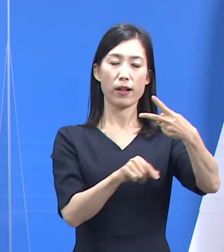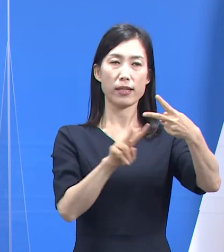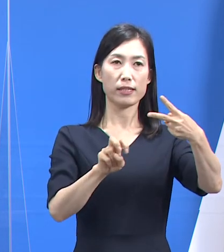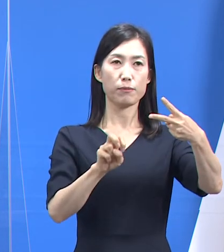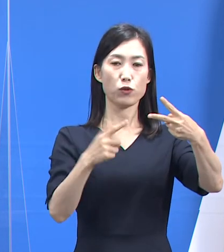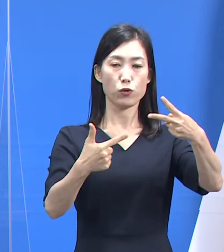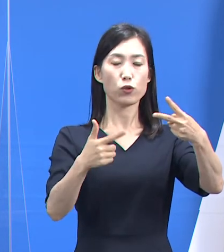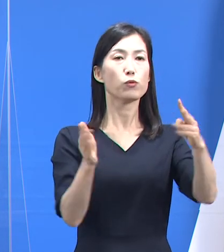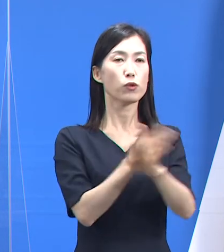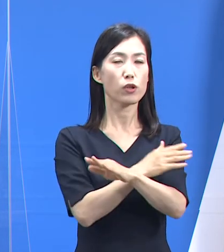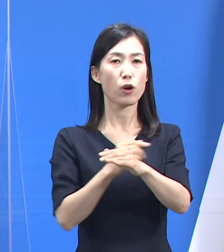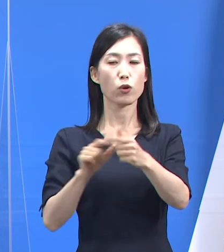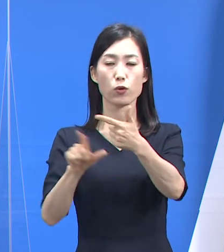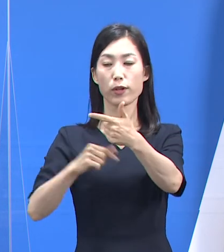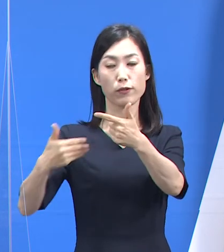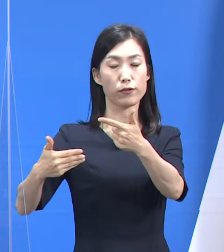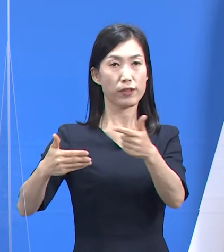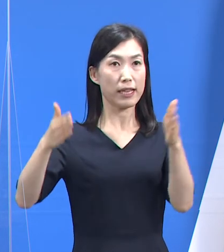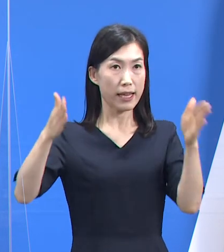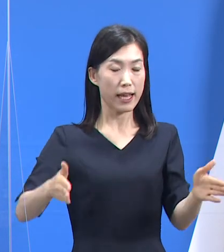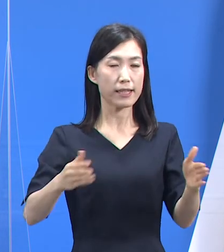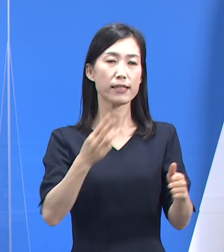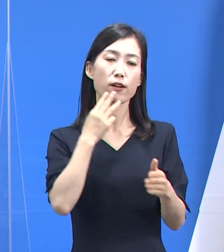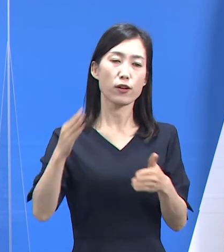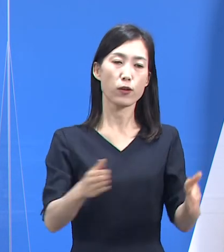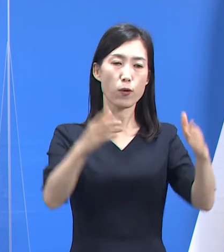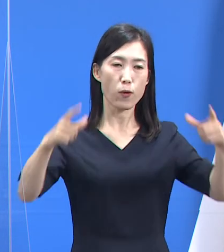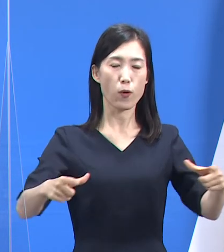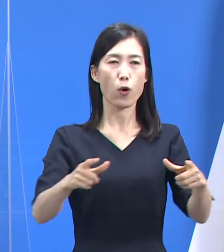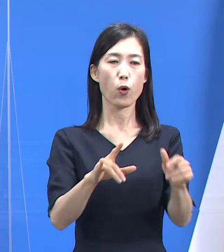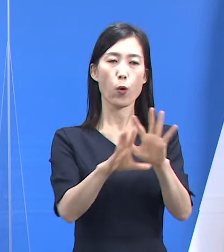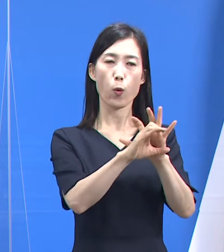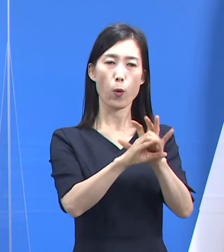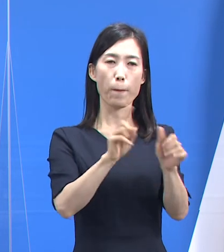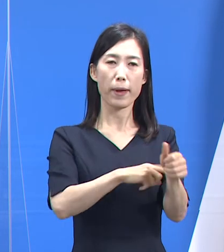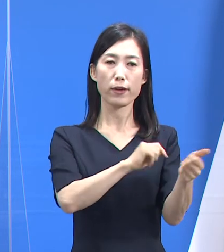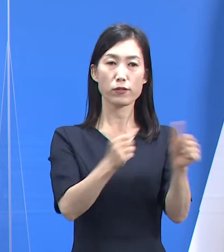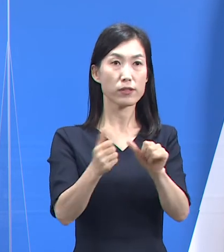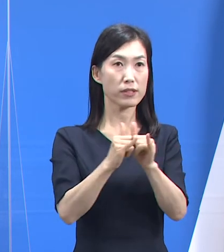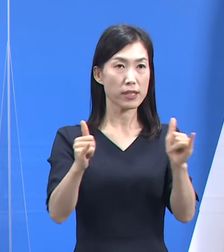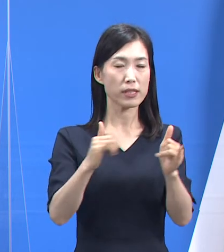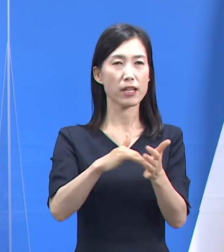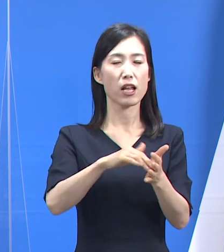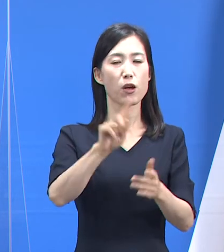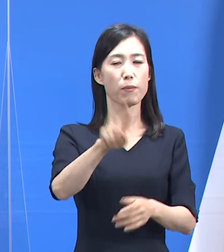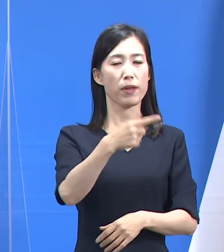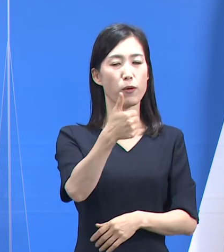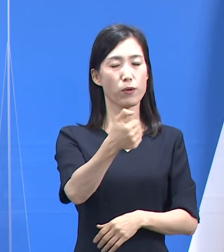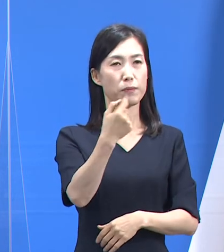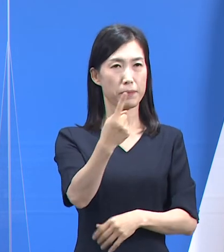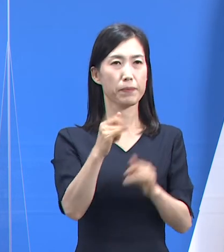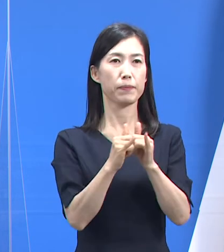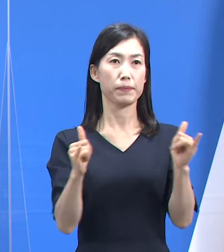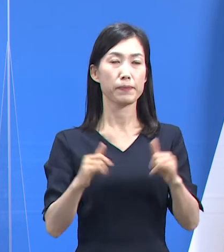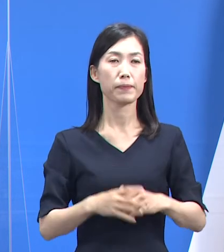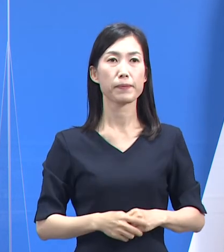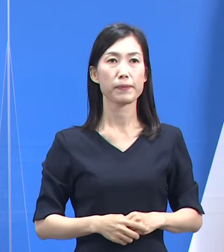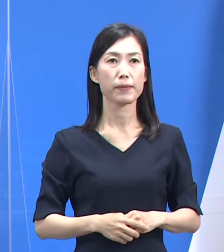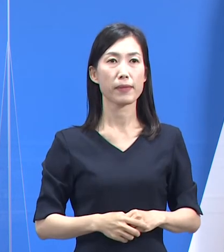6월 9일까지 발생한 도내 코로나19 사망자는 총 151명으로 집계됩니다.